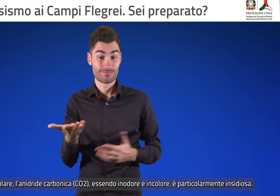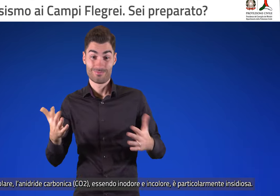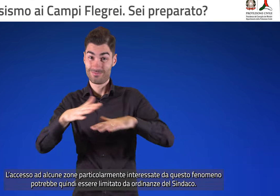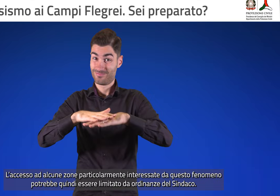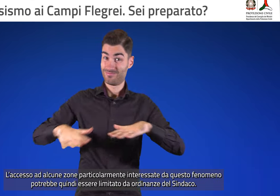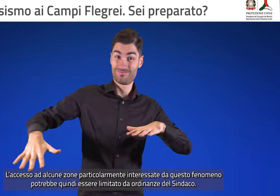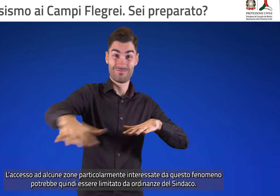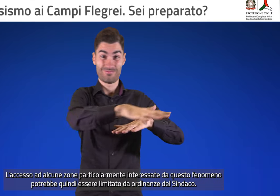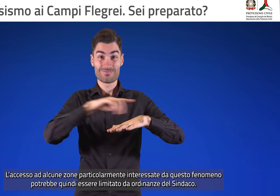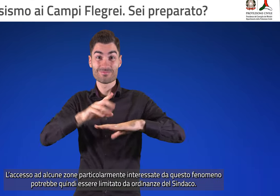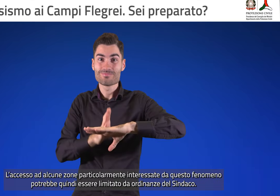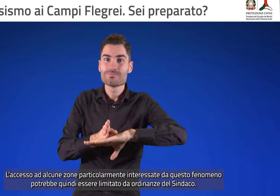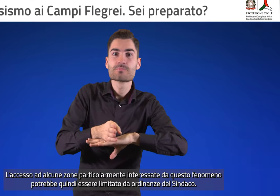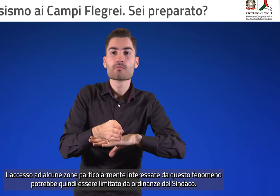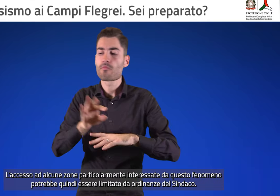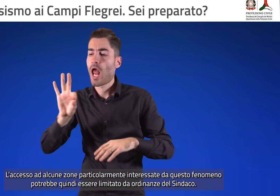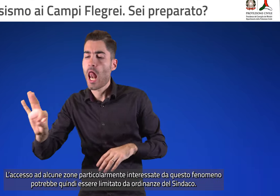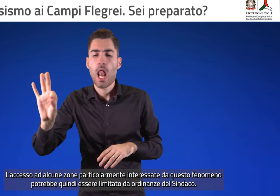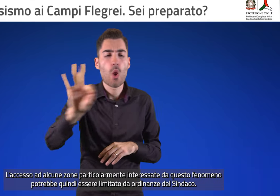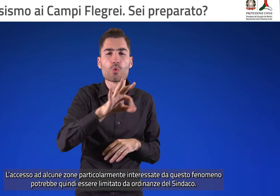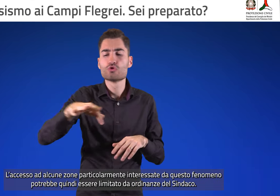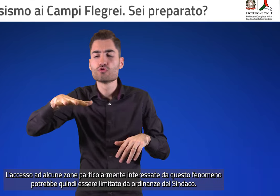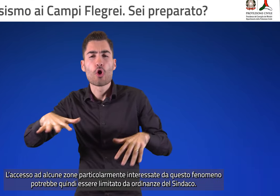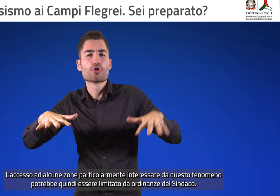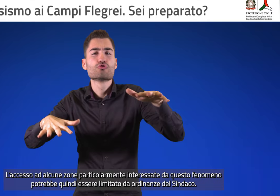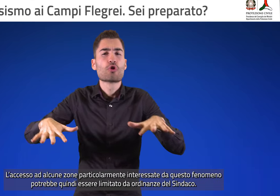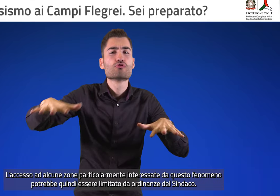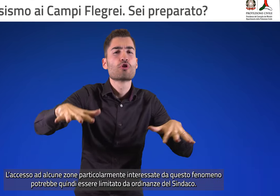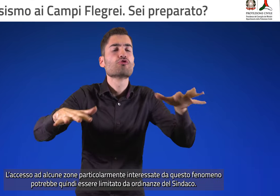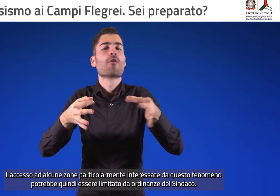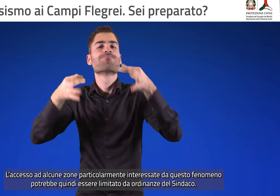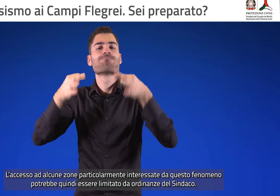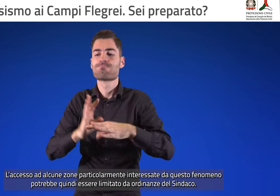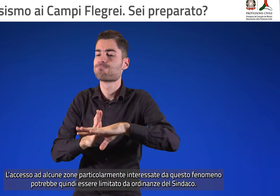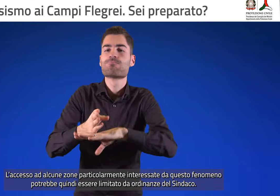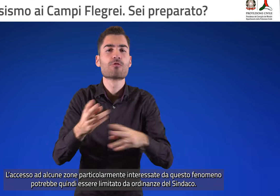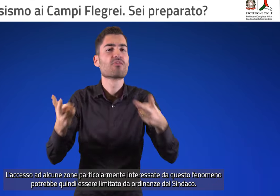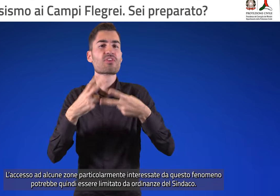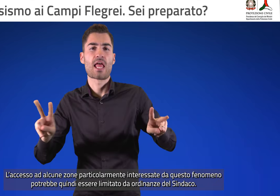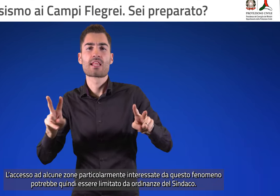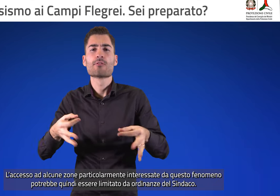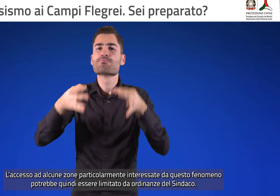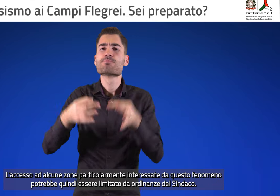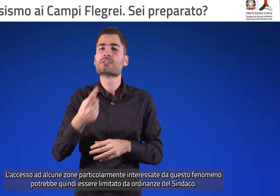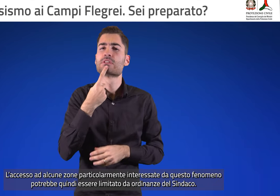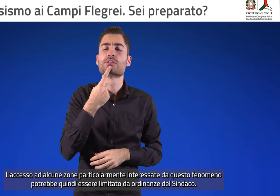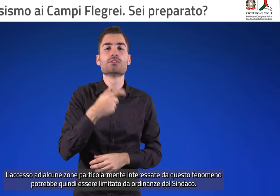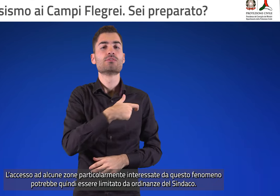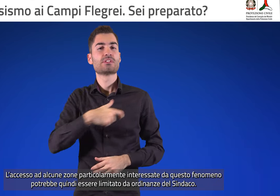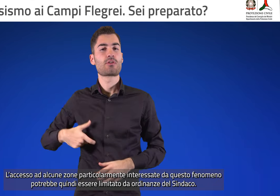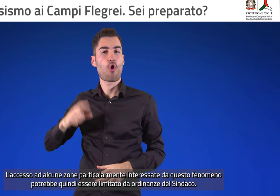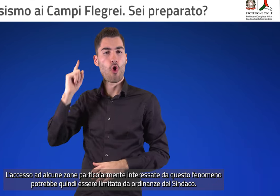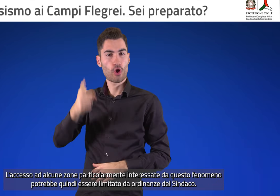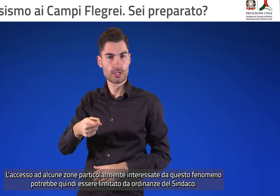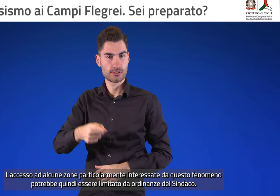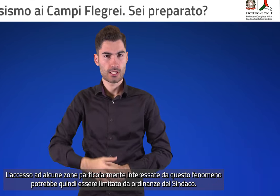L'accesso ad alcune zone particolarmente interessate da questo fenomeno potrebbe quindi essere limitato